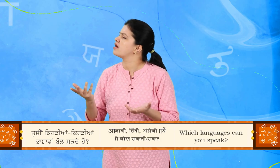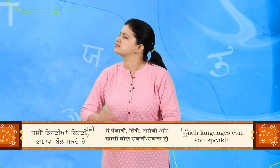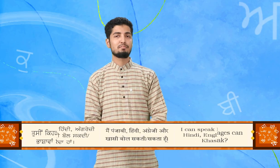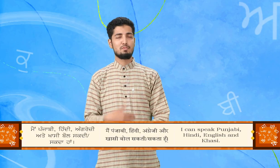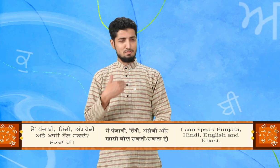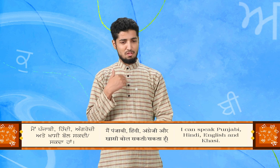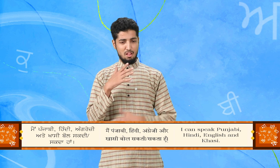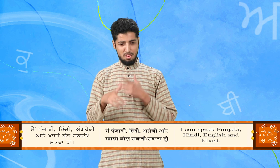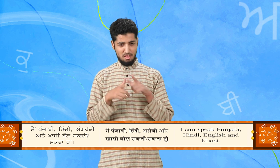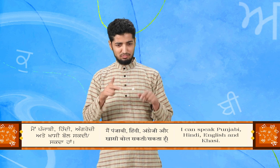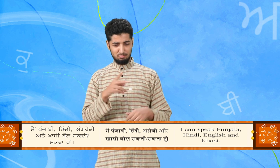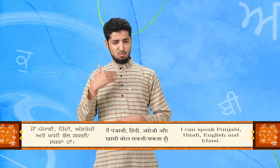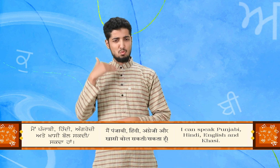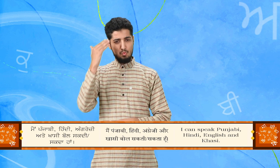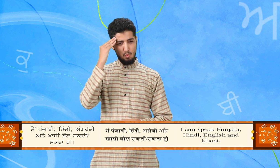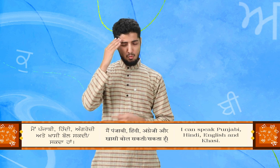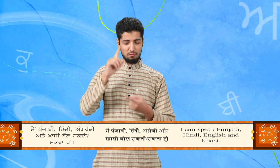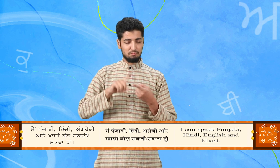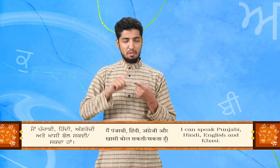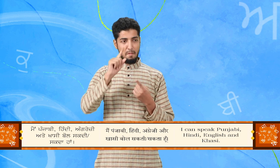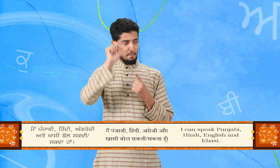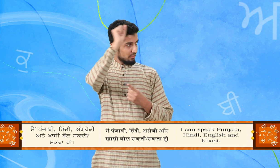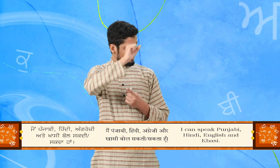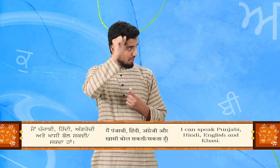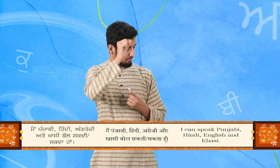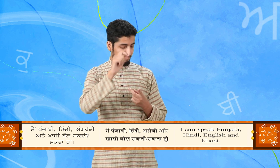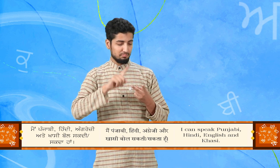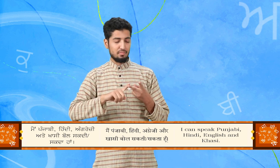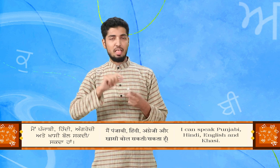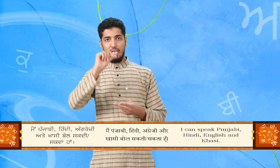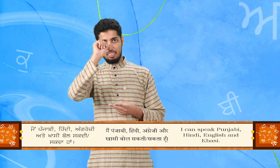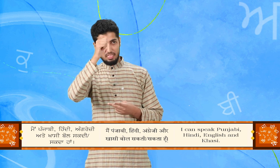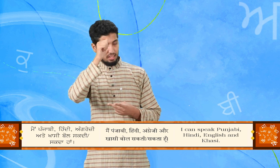मैं पंजाबी, हिंदी, अंग्रेजी ते खासी बोल सकदा हाँ